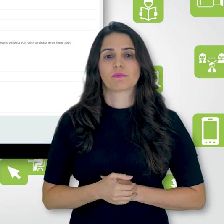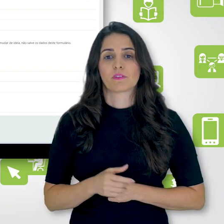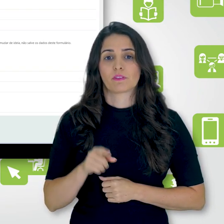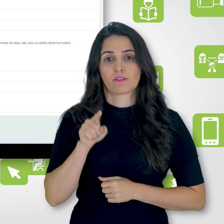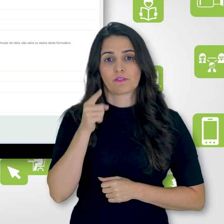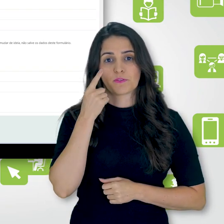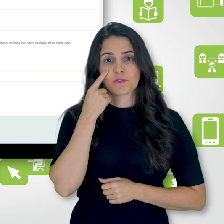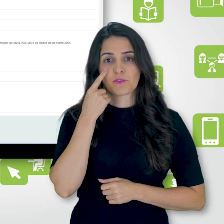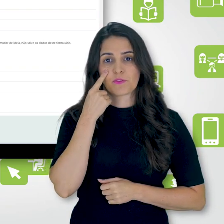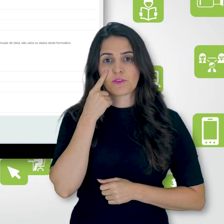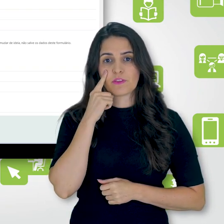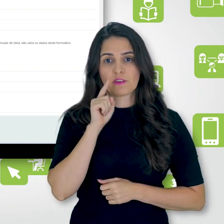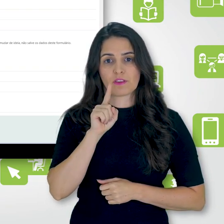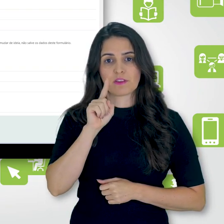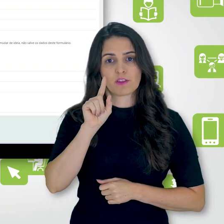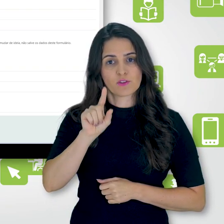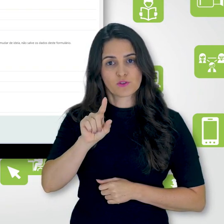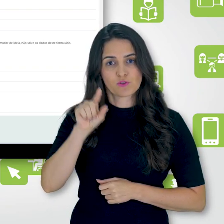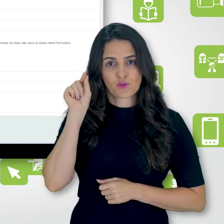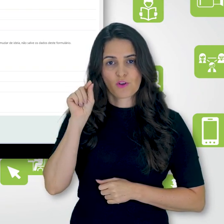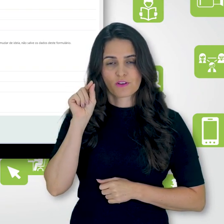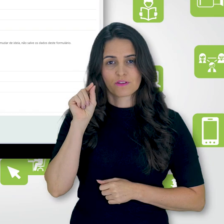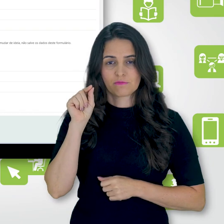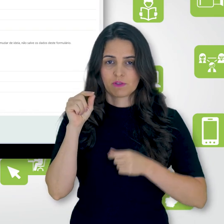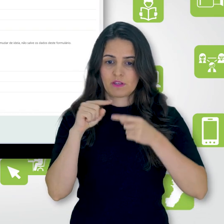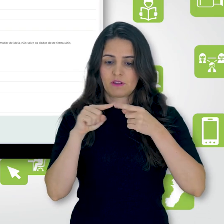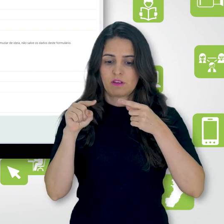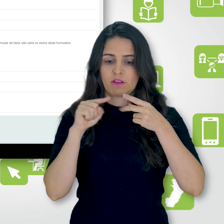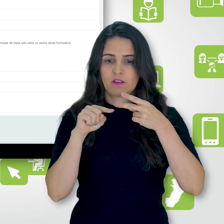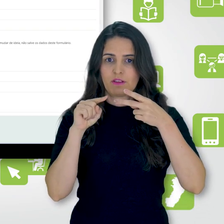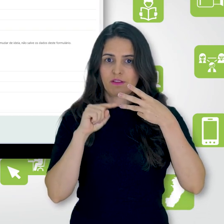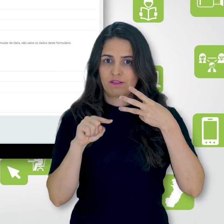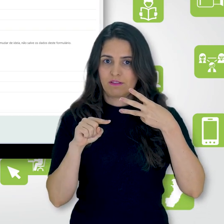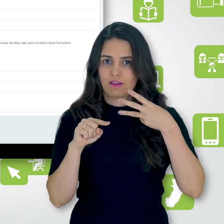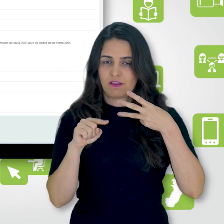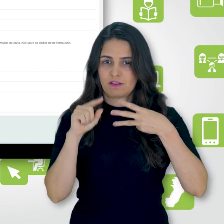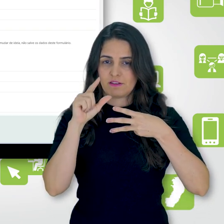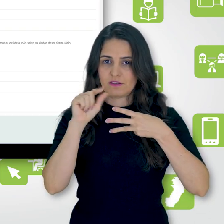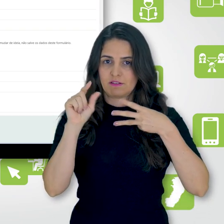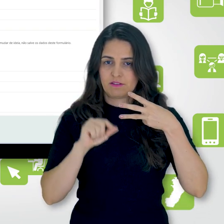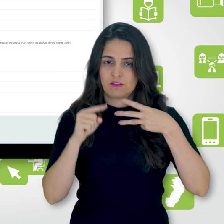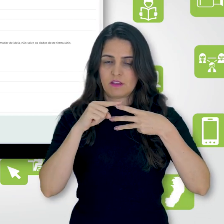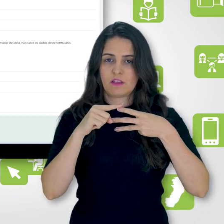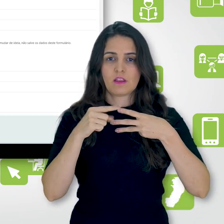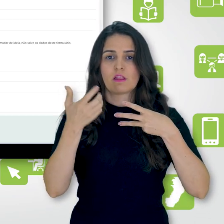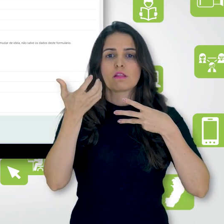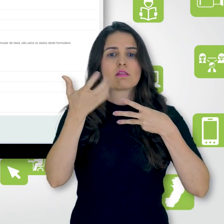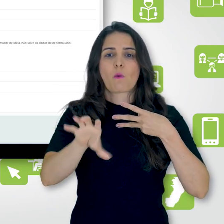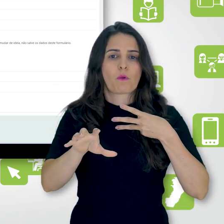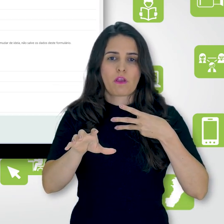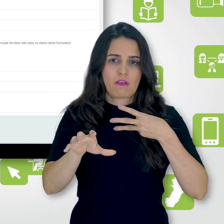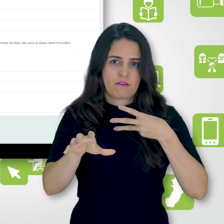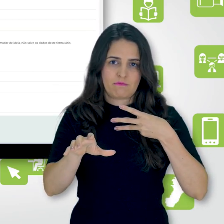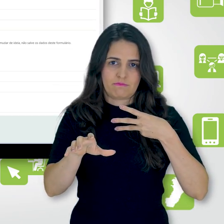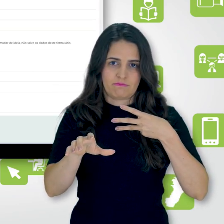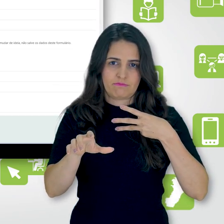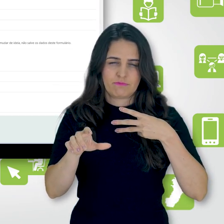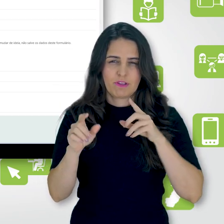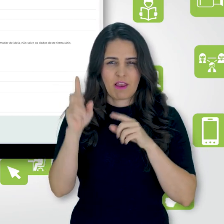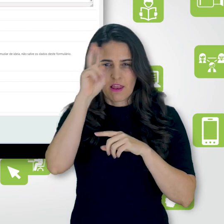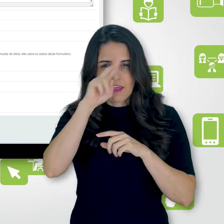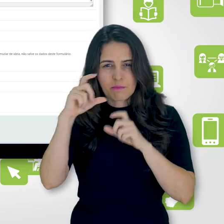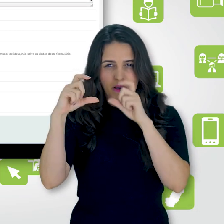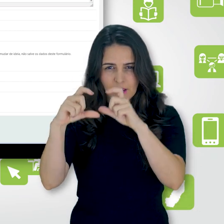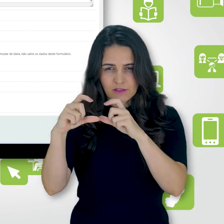de conclusão e vou ter três opções. Não indicar a conclusão, não vai aparecer aquela